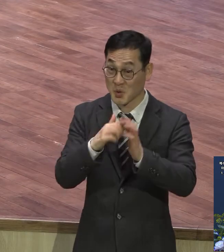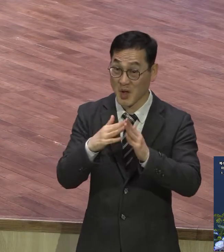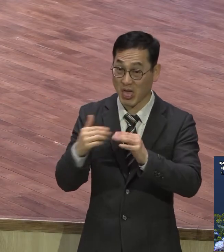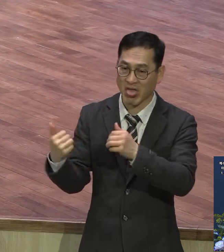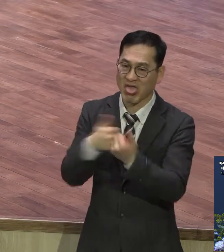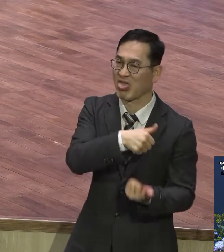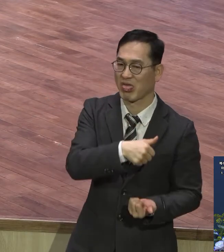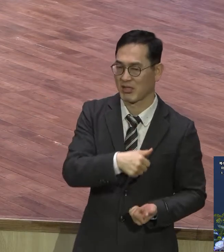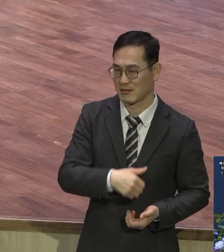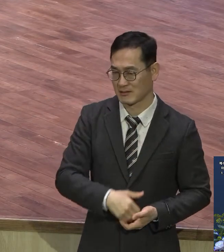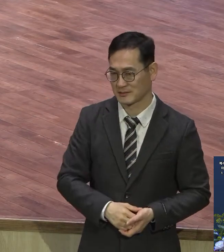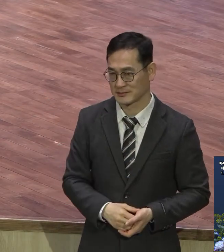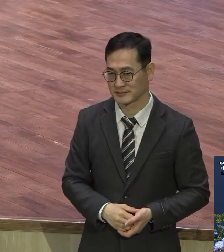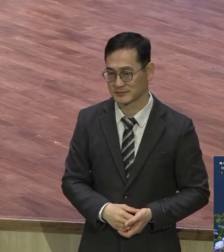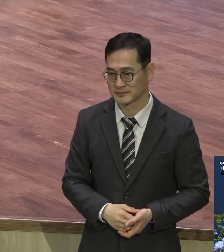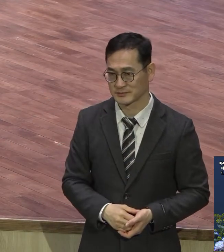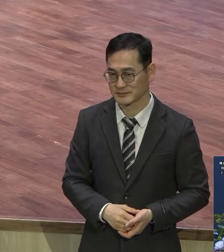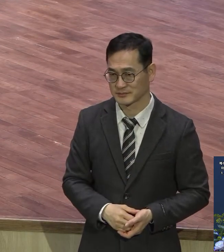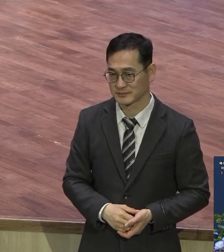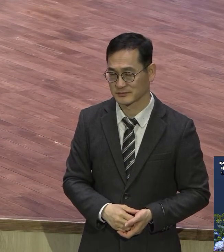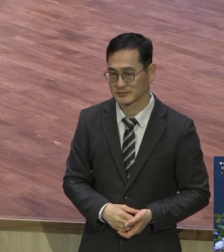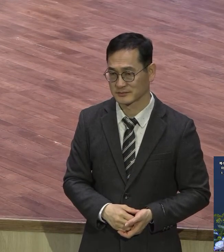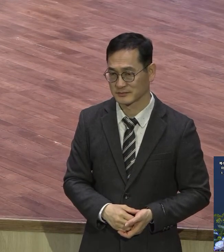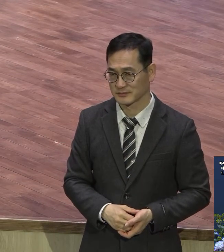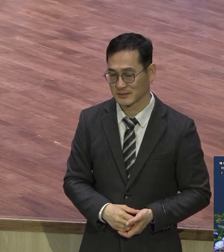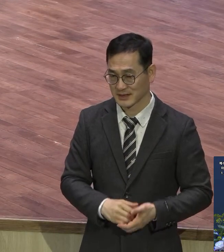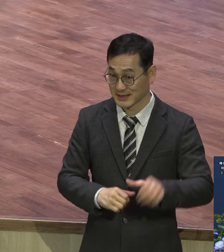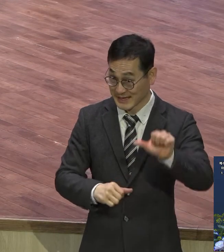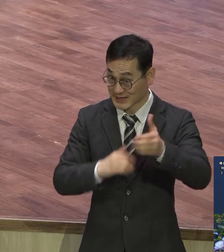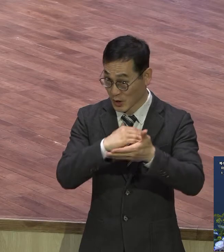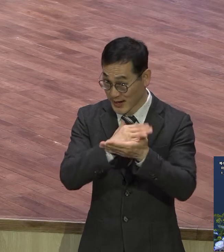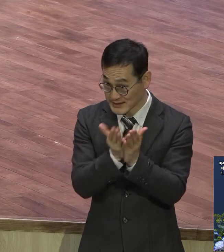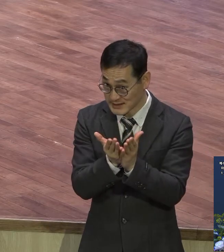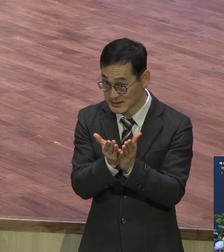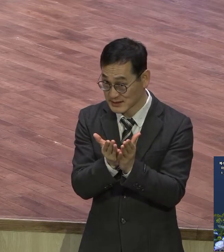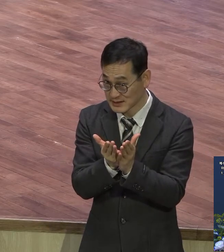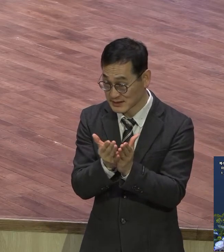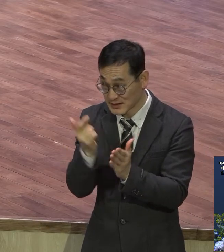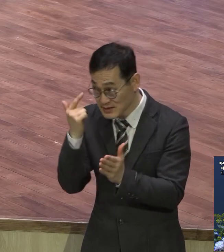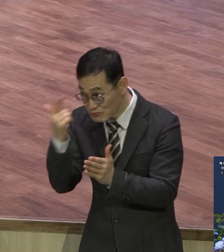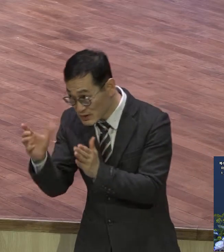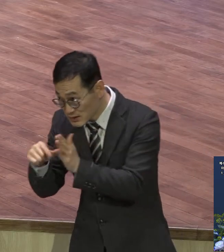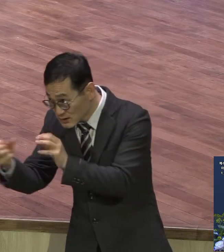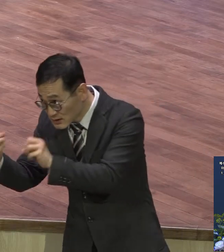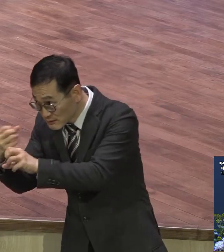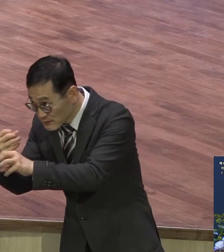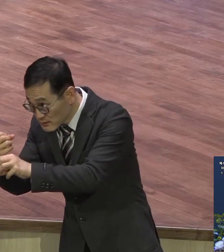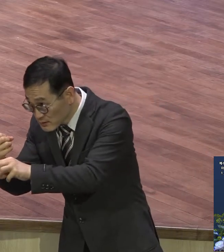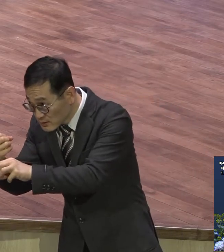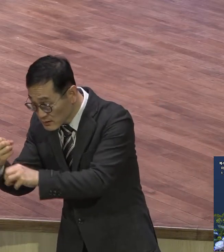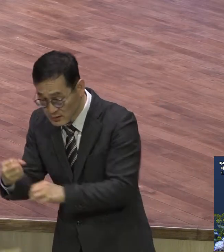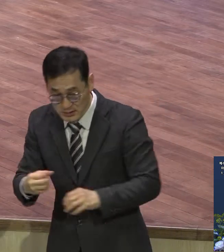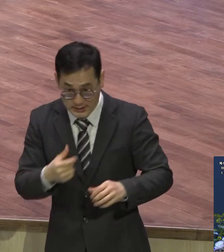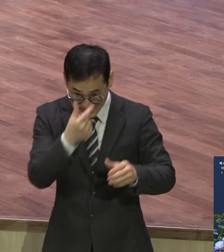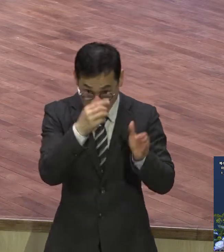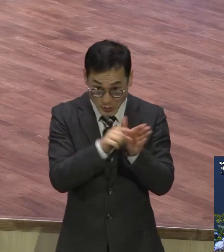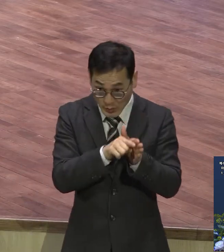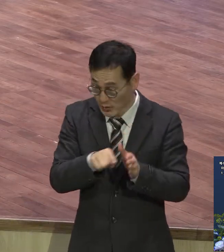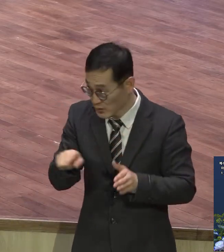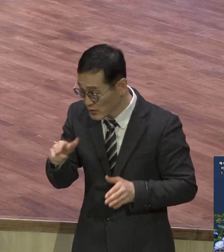반면 교사로 삼아라고 정윤서씨가 그렇게 말을 했더라고 참고할 만이 있어요 정말 교회가 이렇게